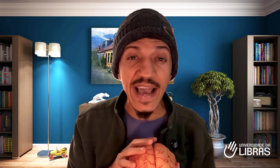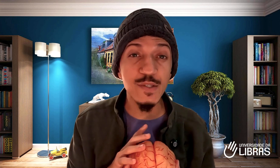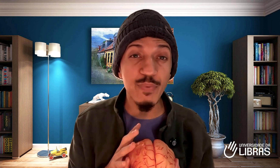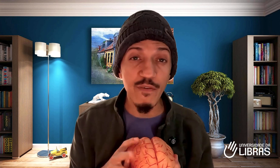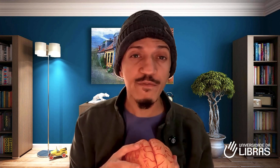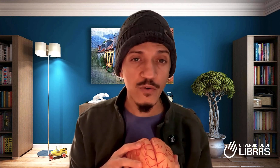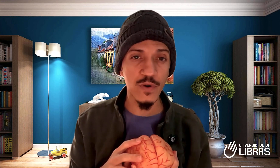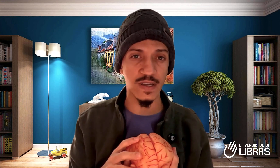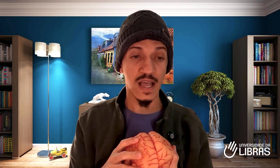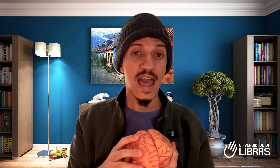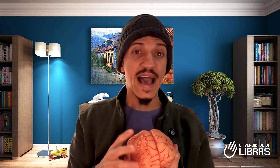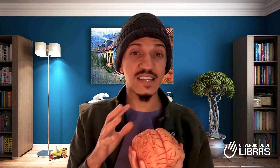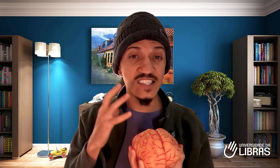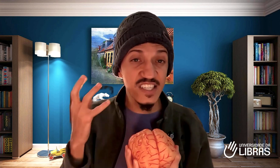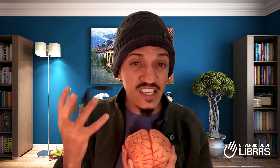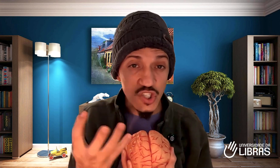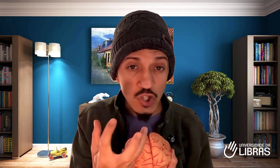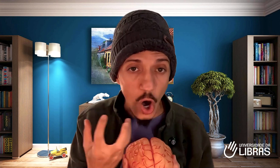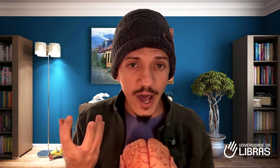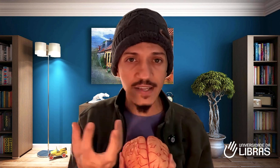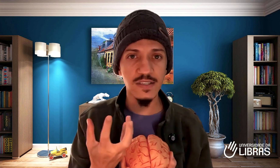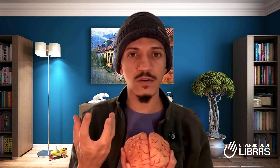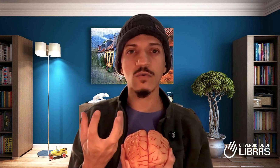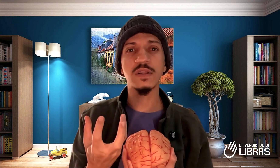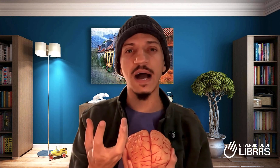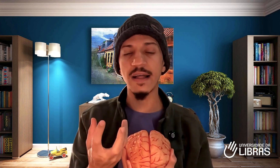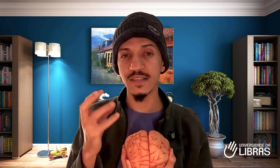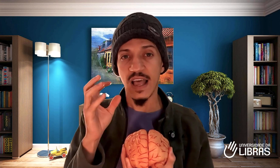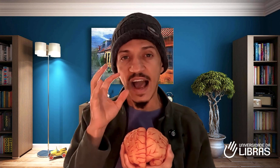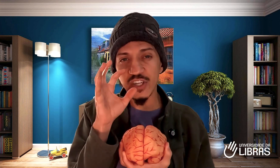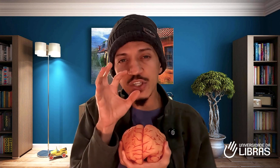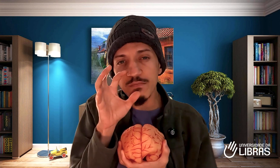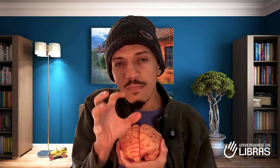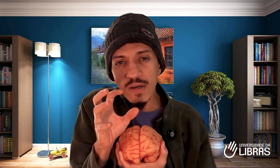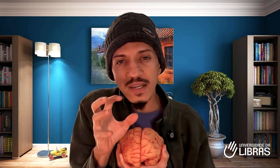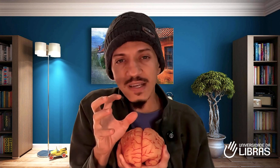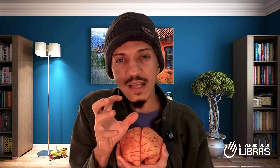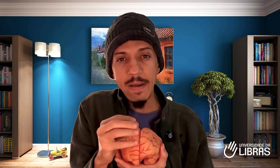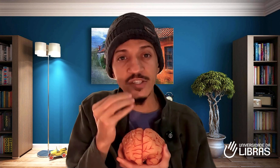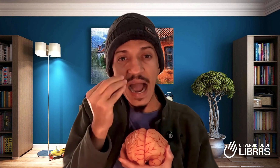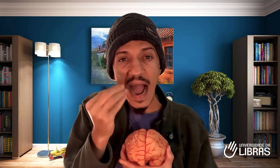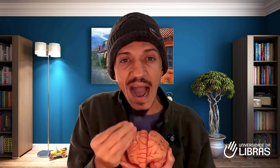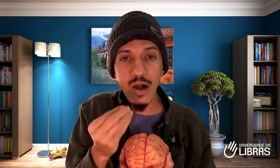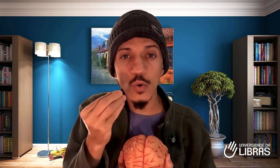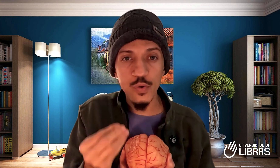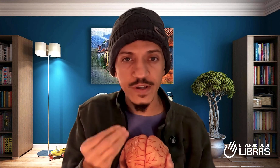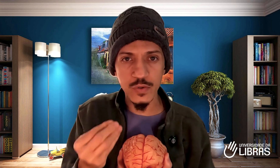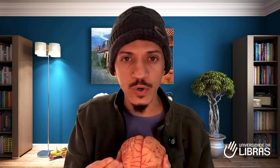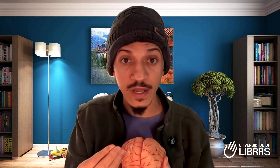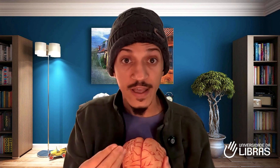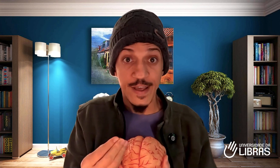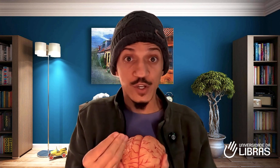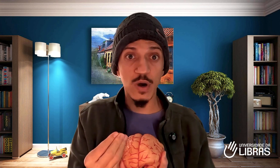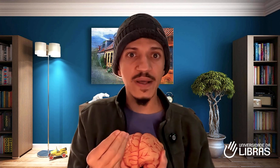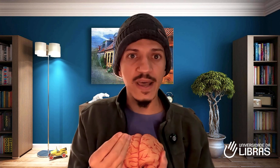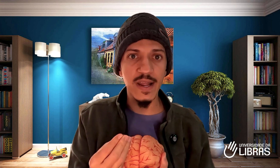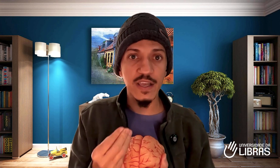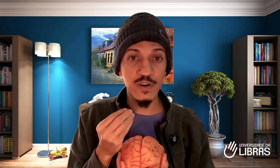profundas. Essas histórias que são contadas, a gente mostra exatamente a cultura surda de uma maneira que você